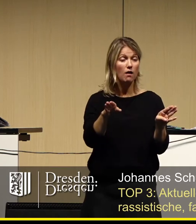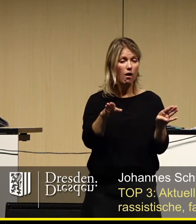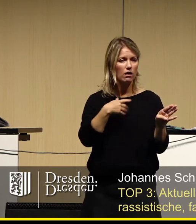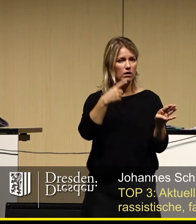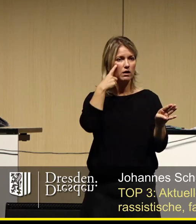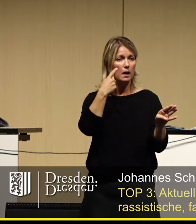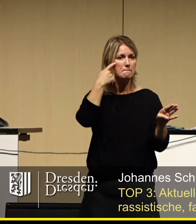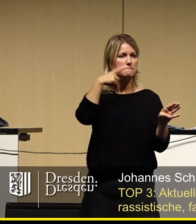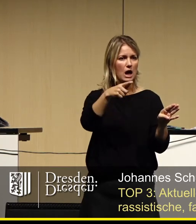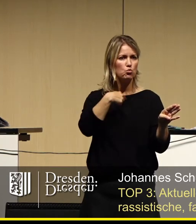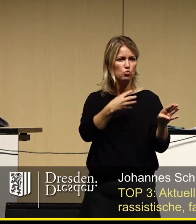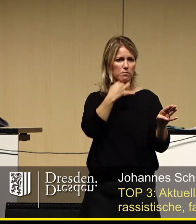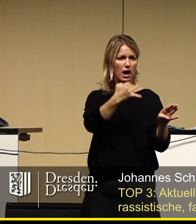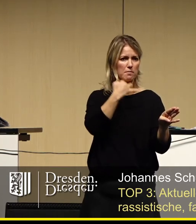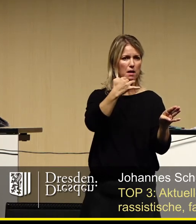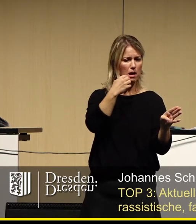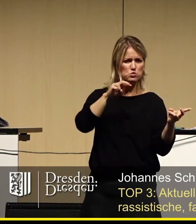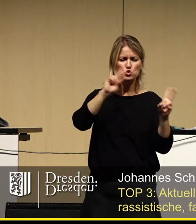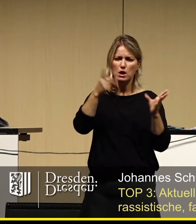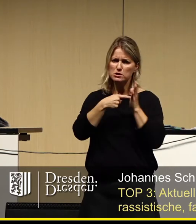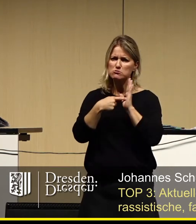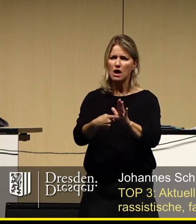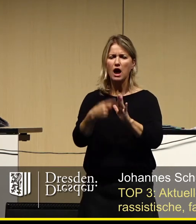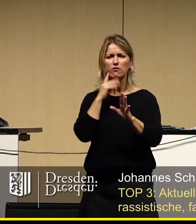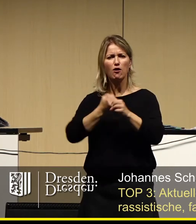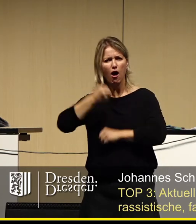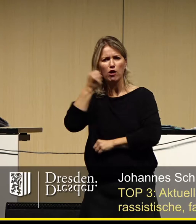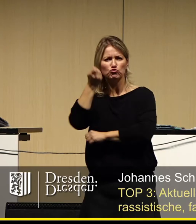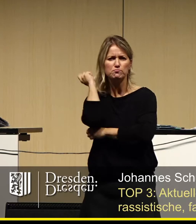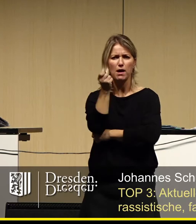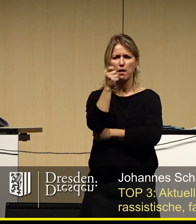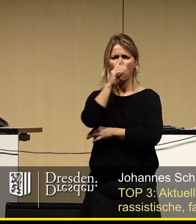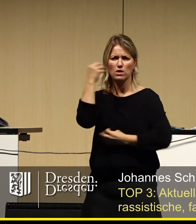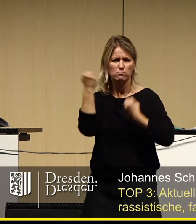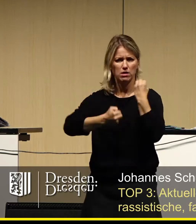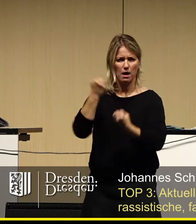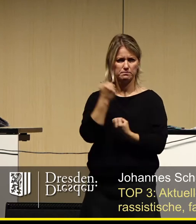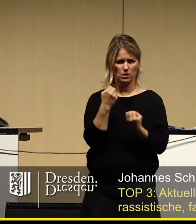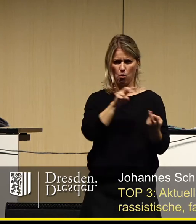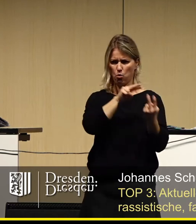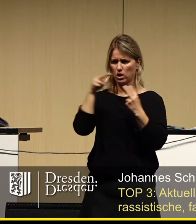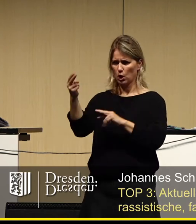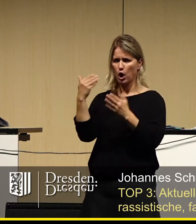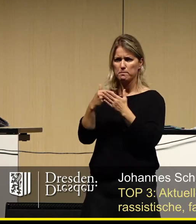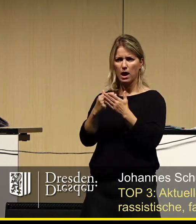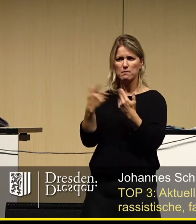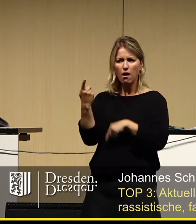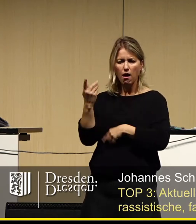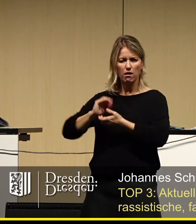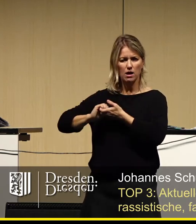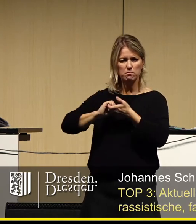Meinungsäußerung statt verbal gerne auch mal mit Fäusten oder Regenschirm durchzuführen, bis hin zu organisierten und gut vernetzten